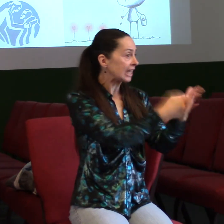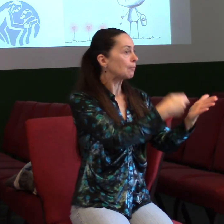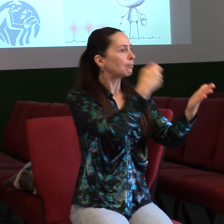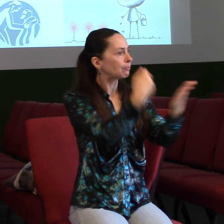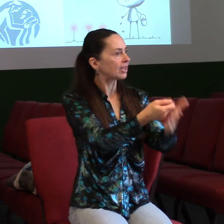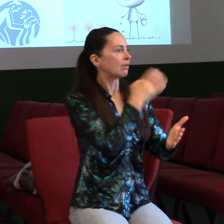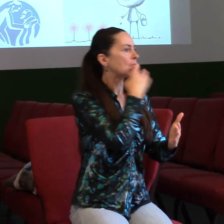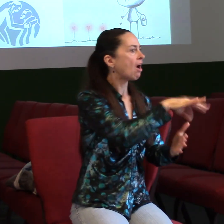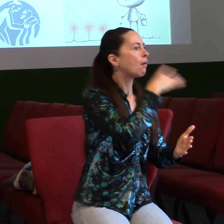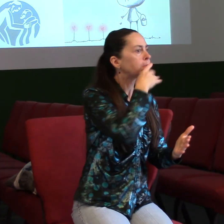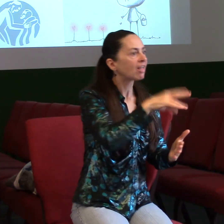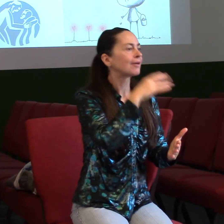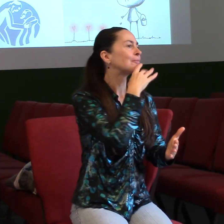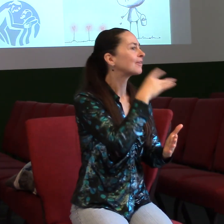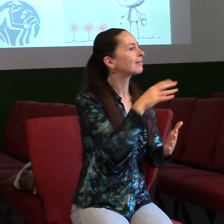No každému podle jeho gusta, že?